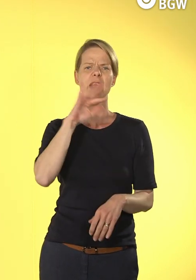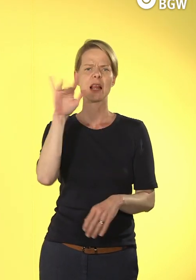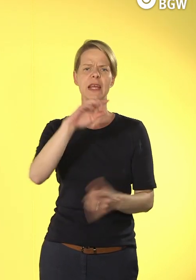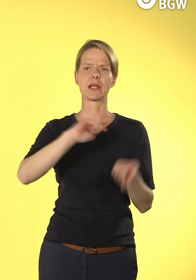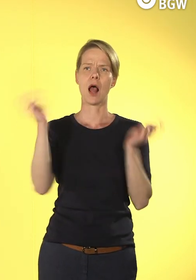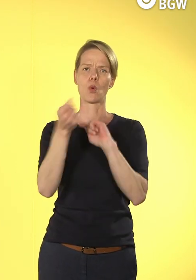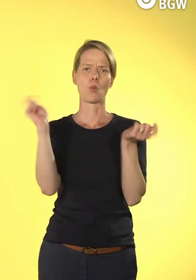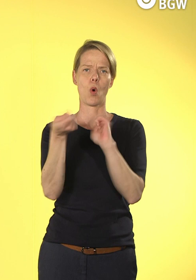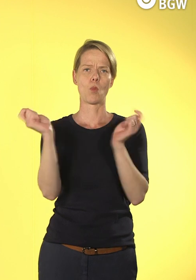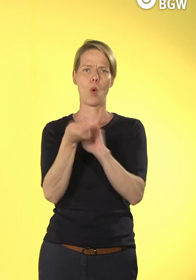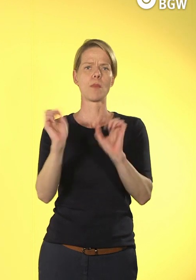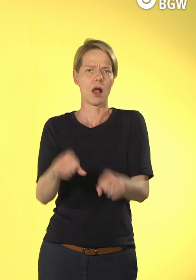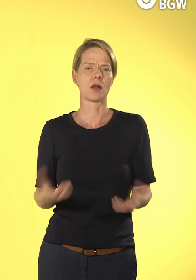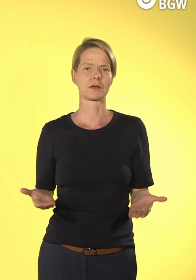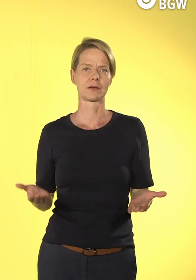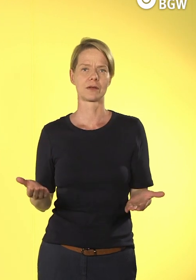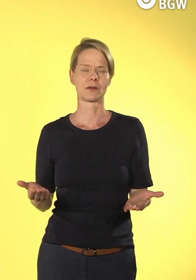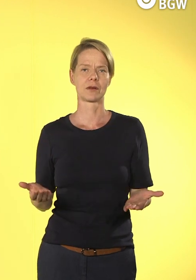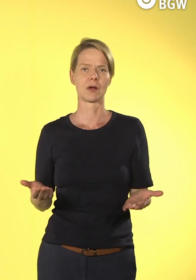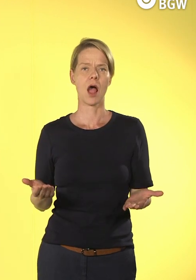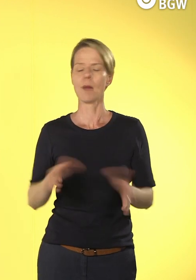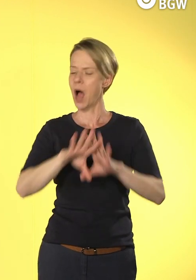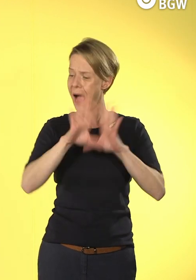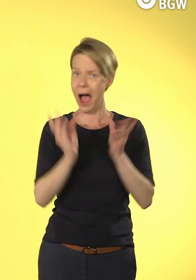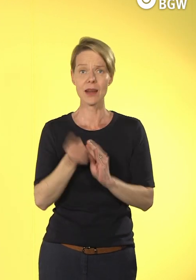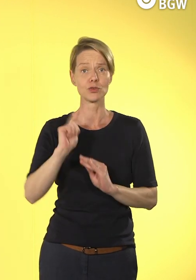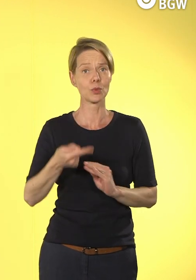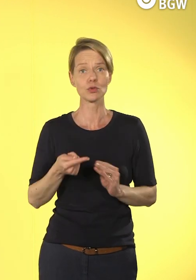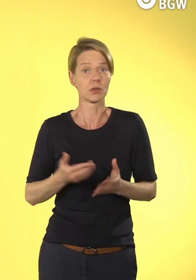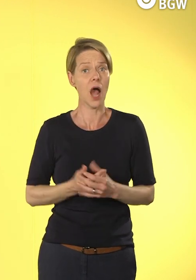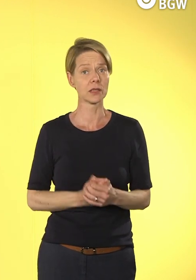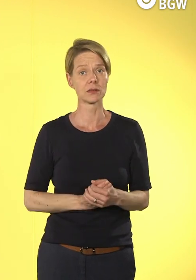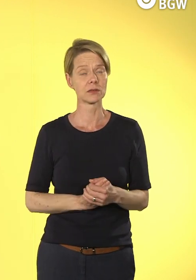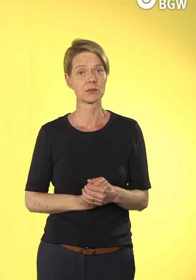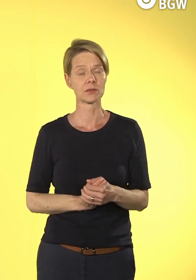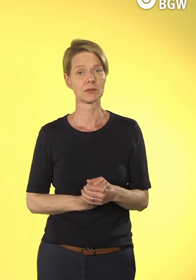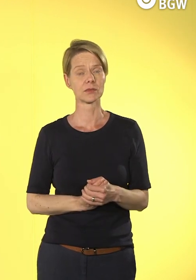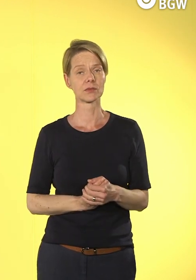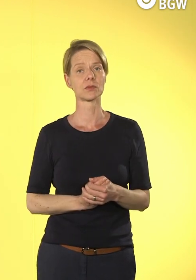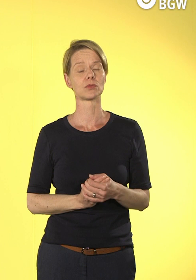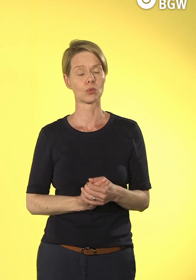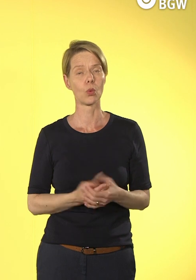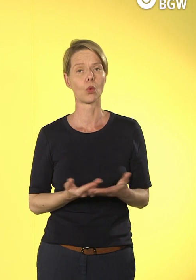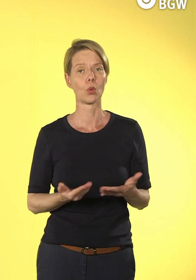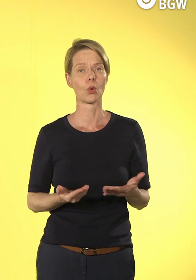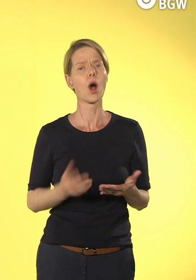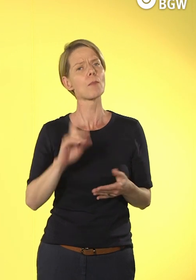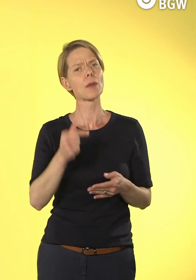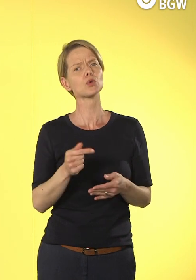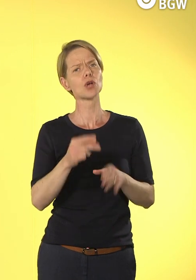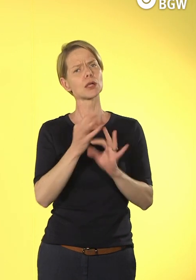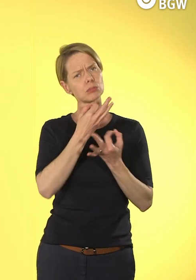alles digital möglich ist. Aber wir wollen sicherlich nicht alles digitalisieren. So, und da, das ist so